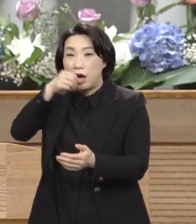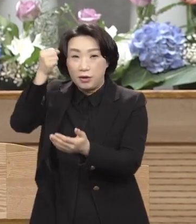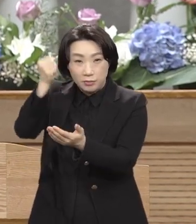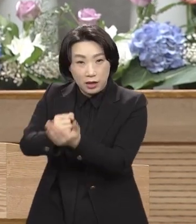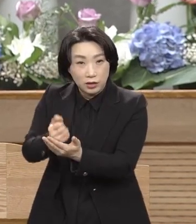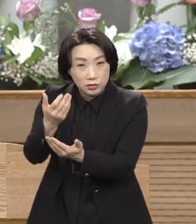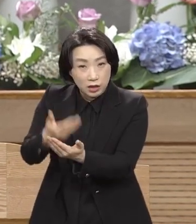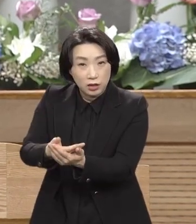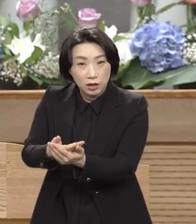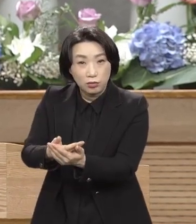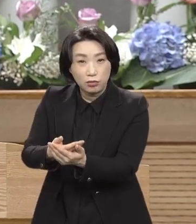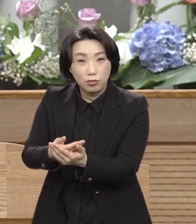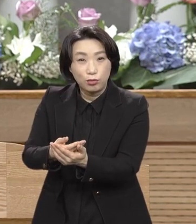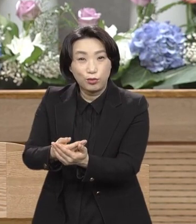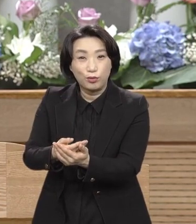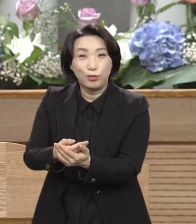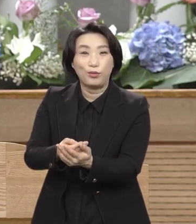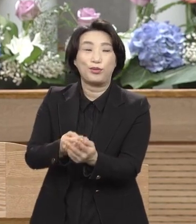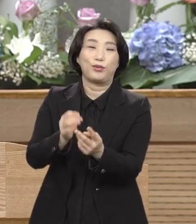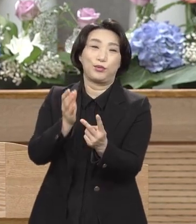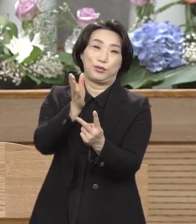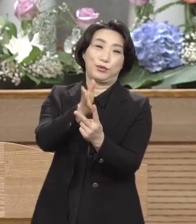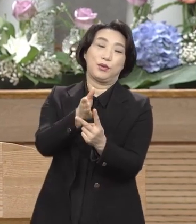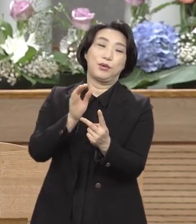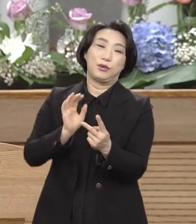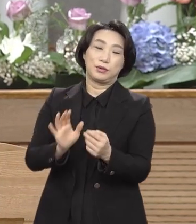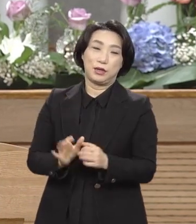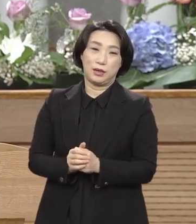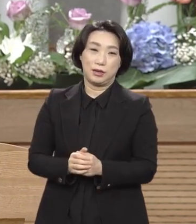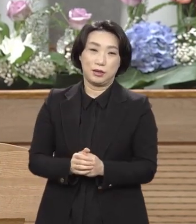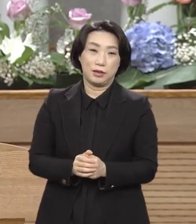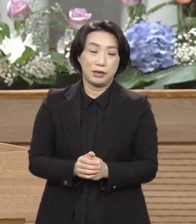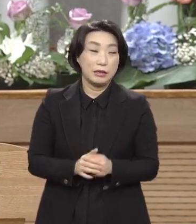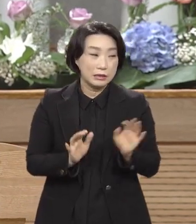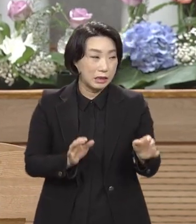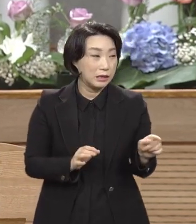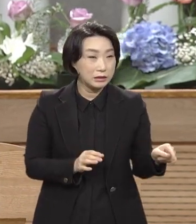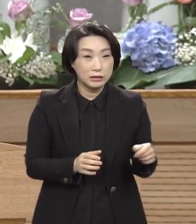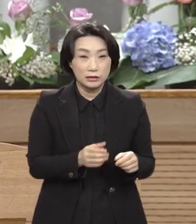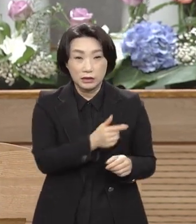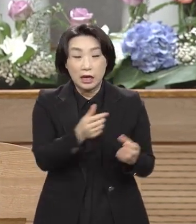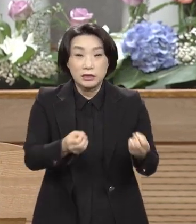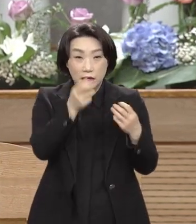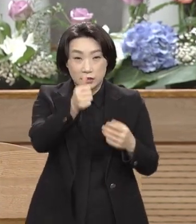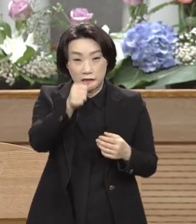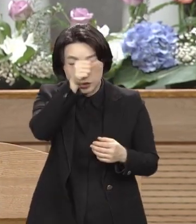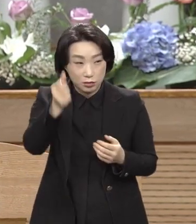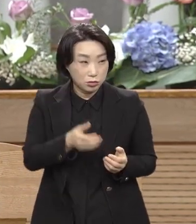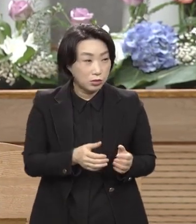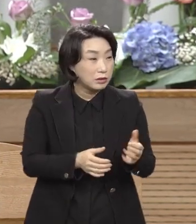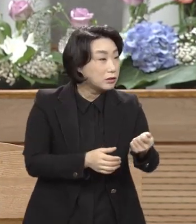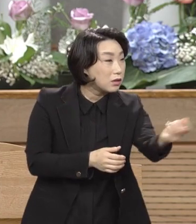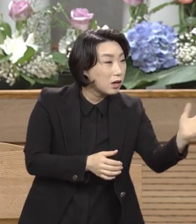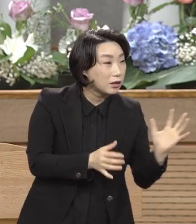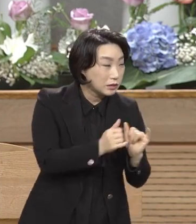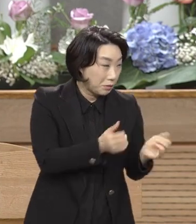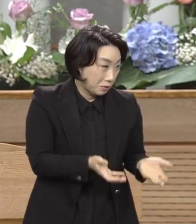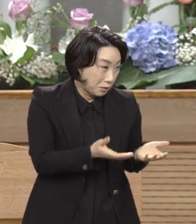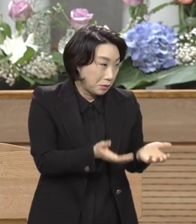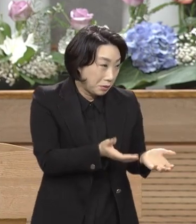이렇게 이 제사장, 대조사장과 장노들이 이렇게 무리들에게 말하니까